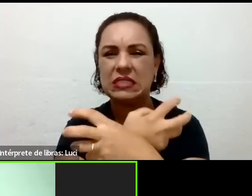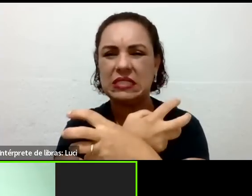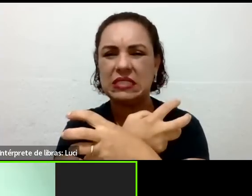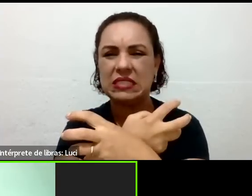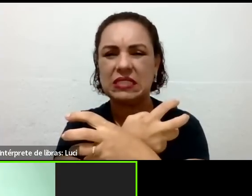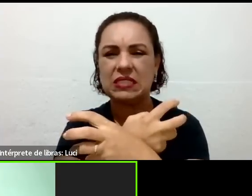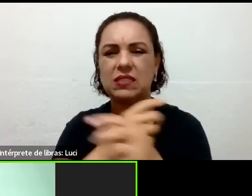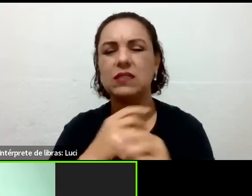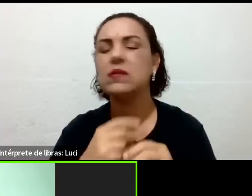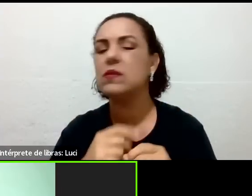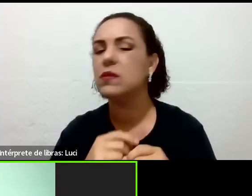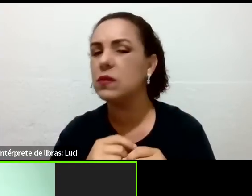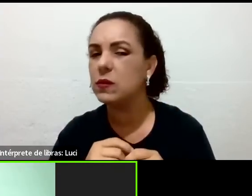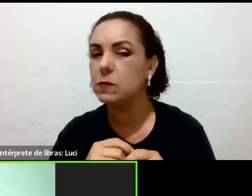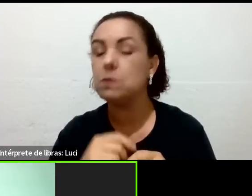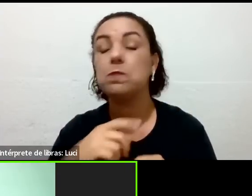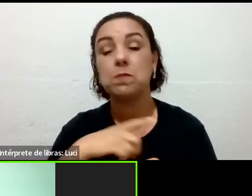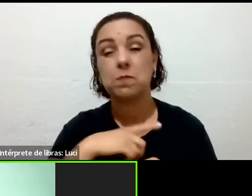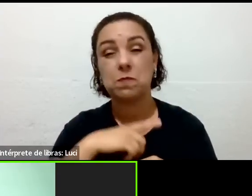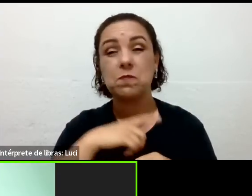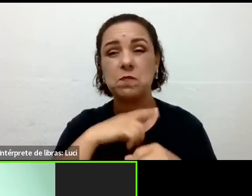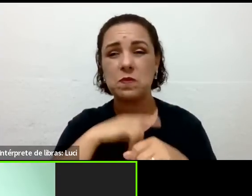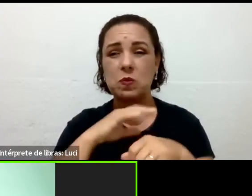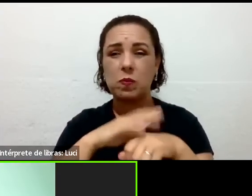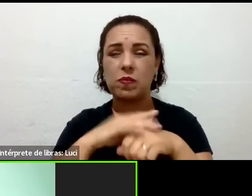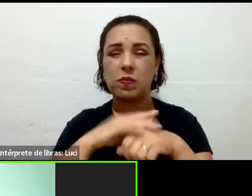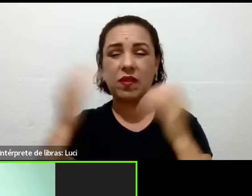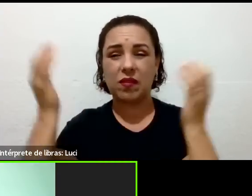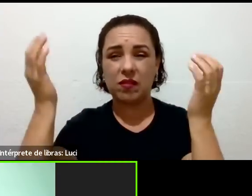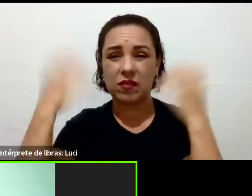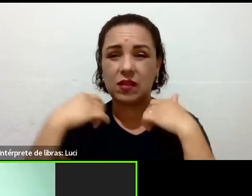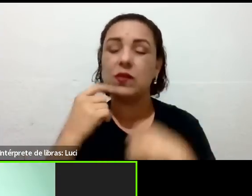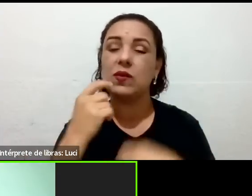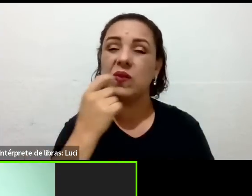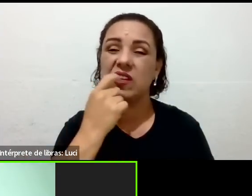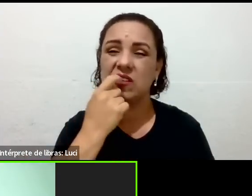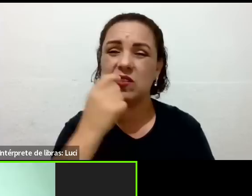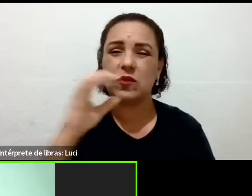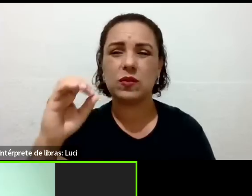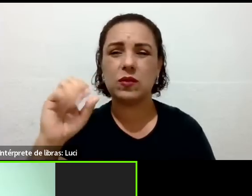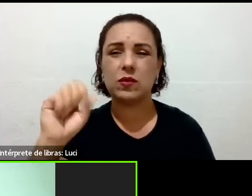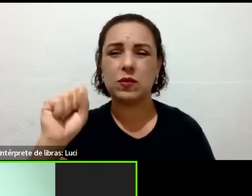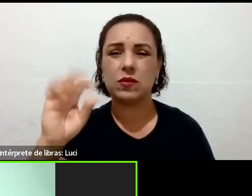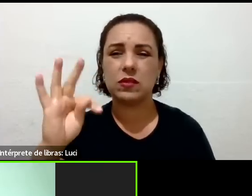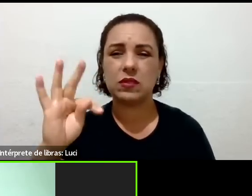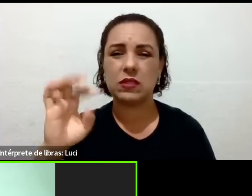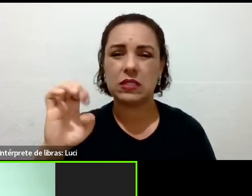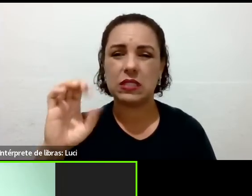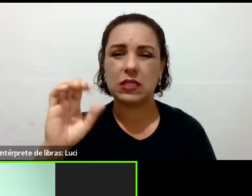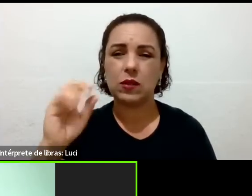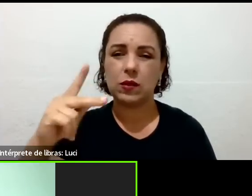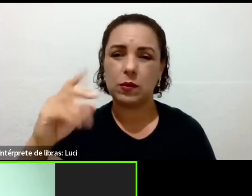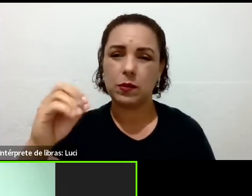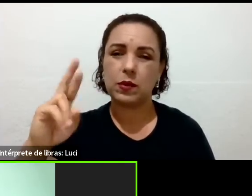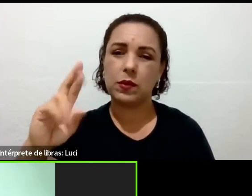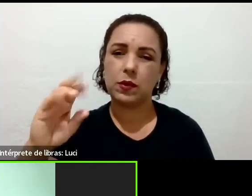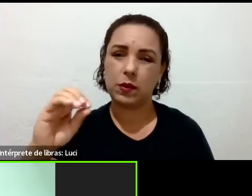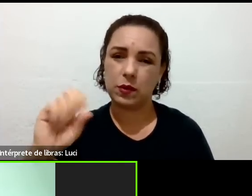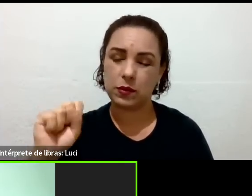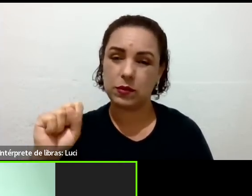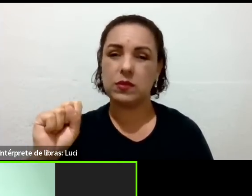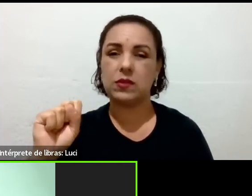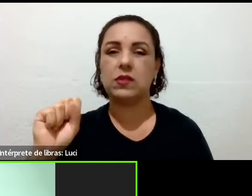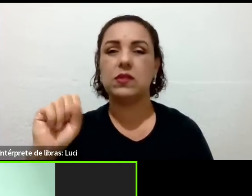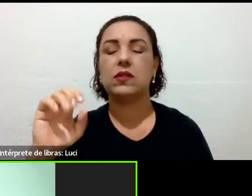Eu tenho uma osteoporose muito séria. Muito, muito séria mesmo. Eu tomo a clasta já há três